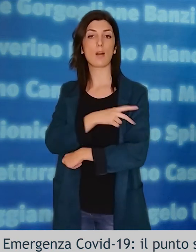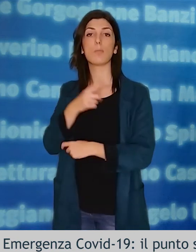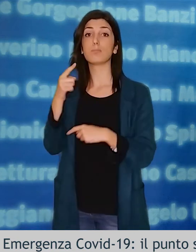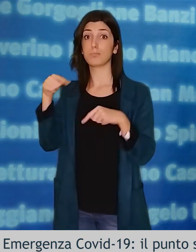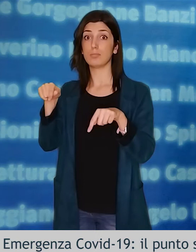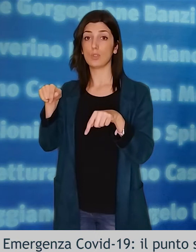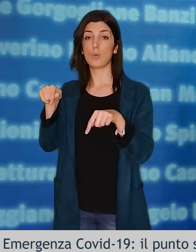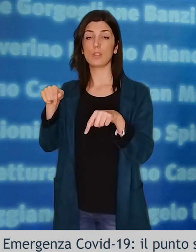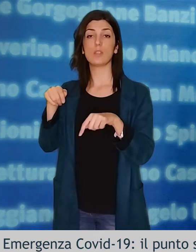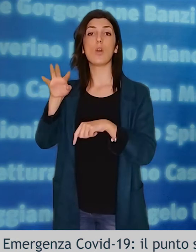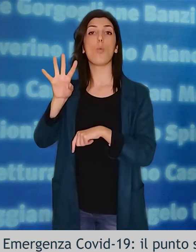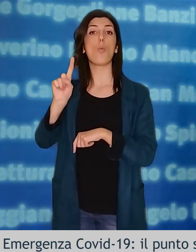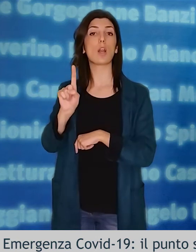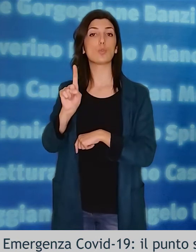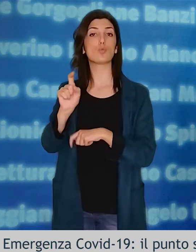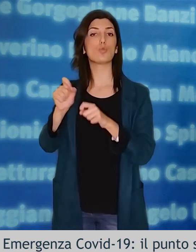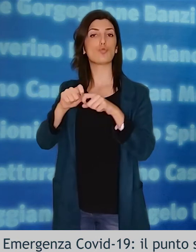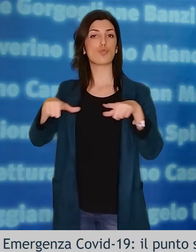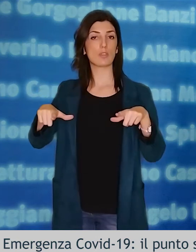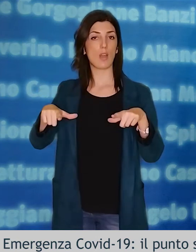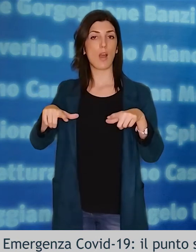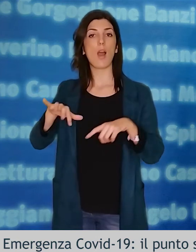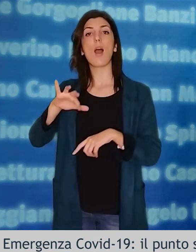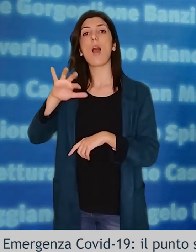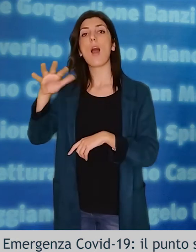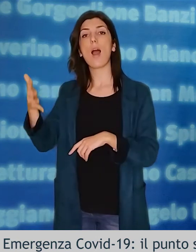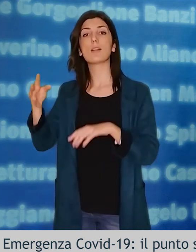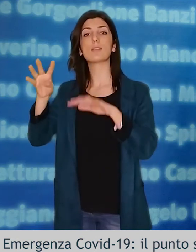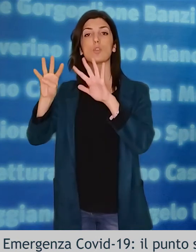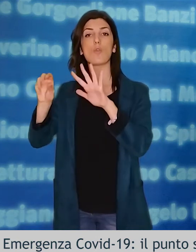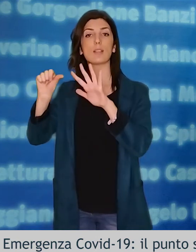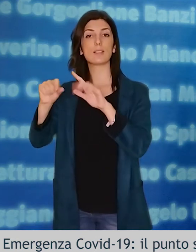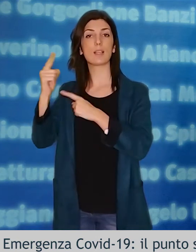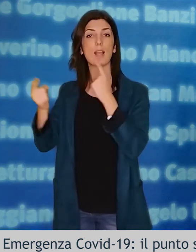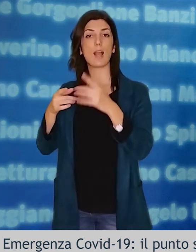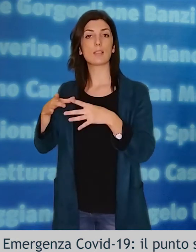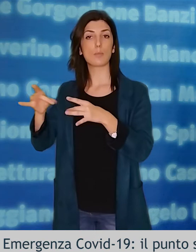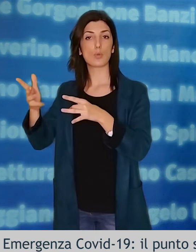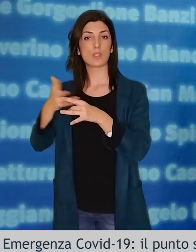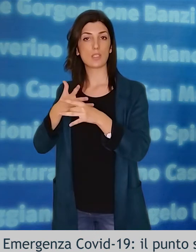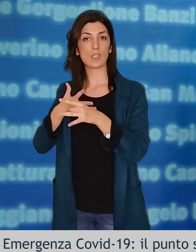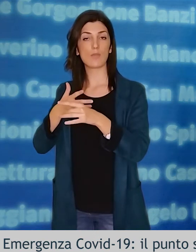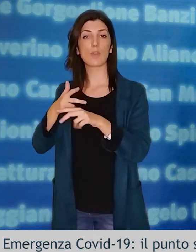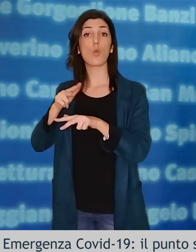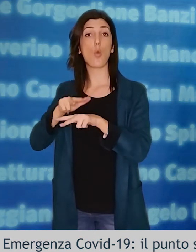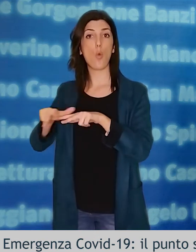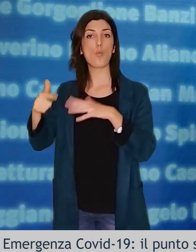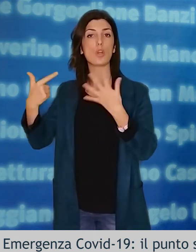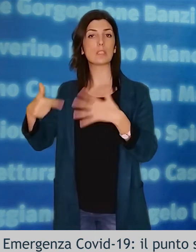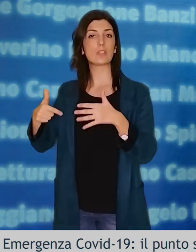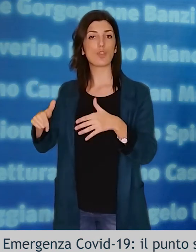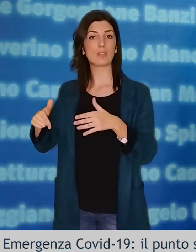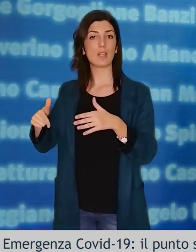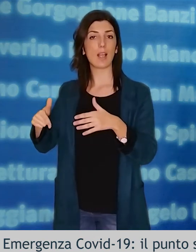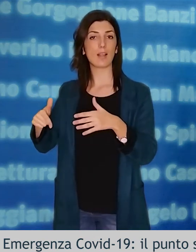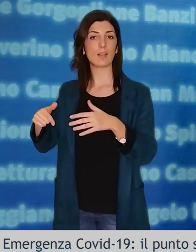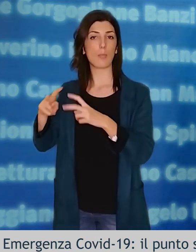41 interessano la città di Matera e i rimanenti 96 sono distribuiti in 17 comuni